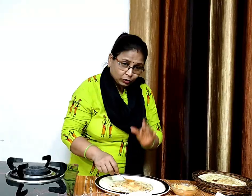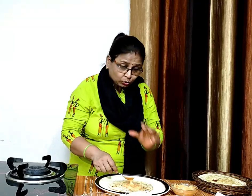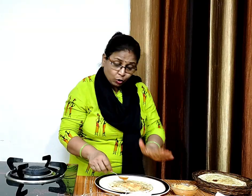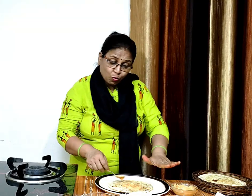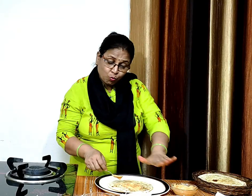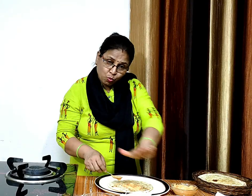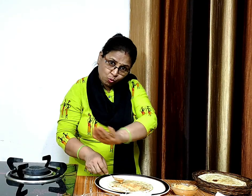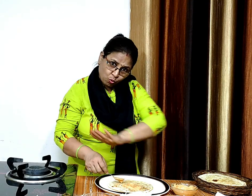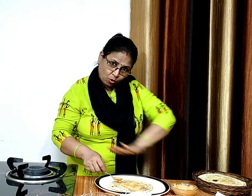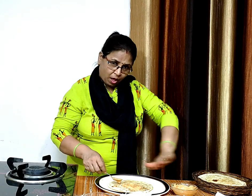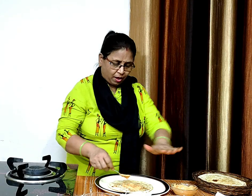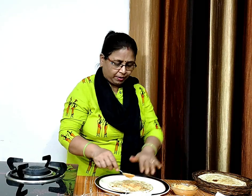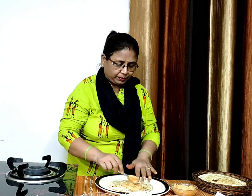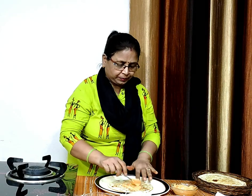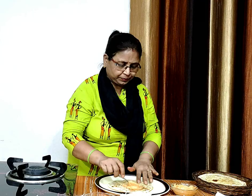चारों दरफ अच्छे से फिलाएंगे